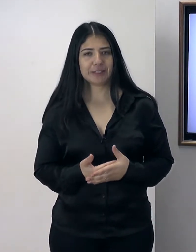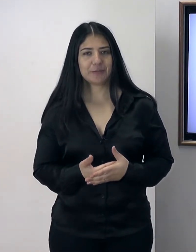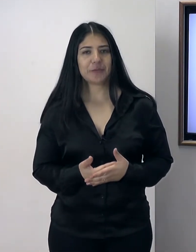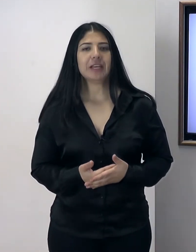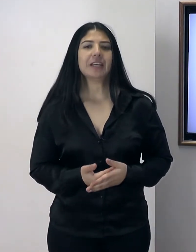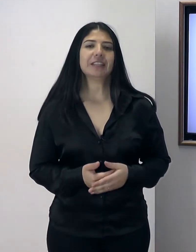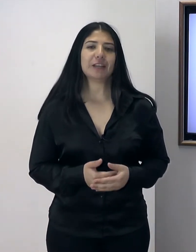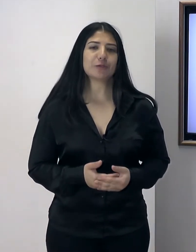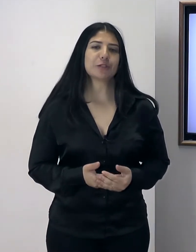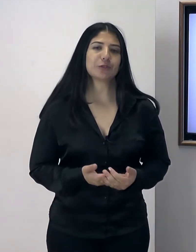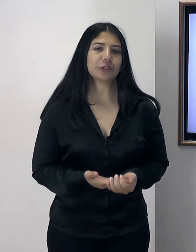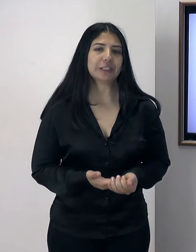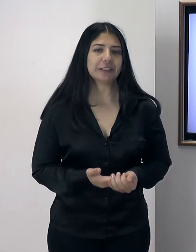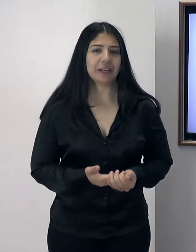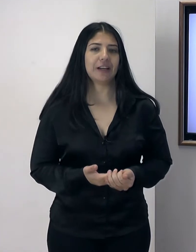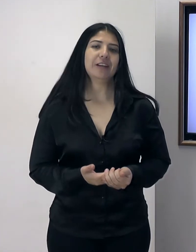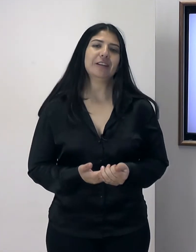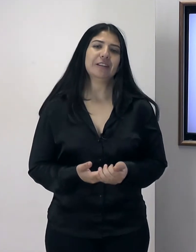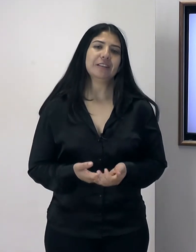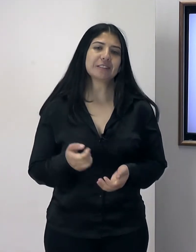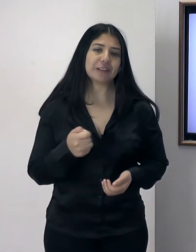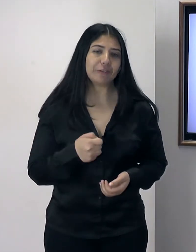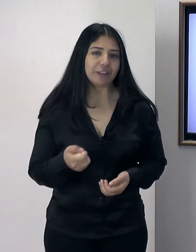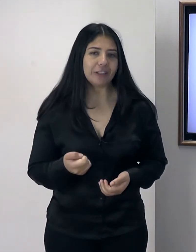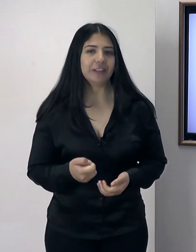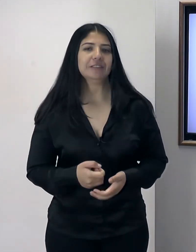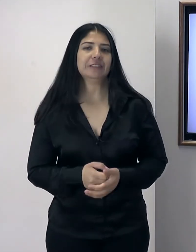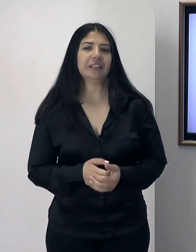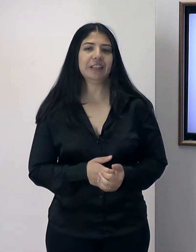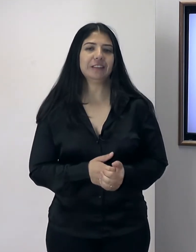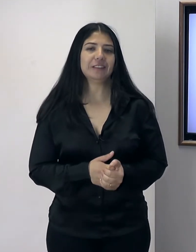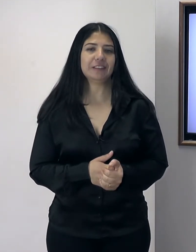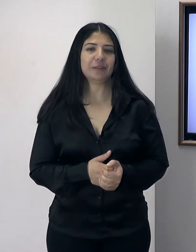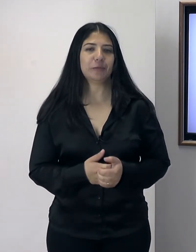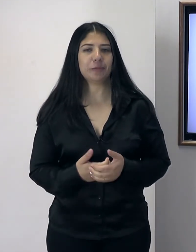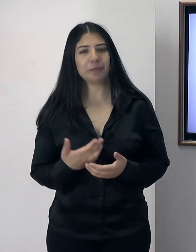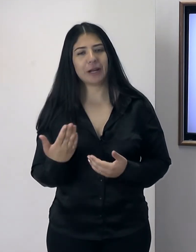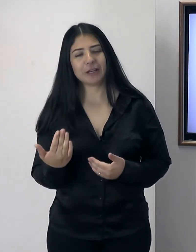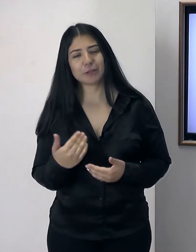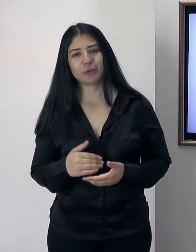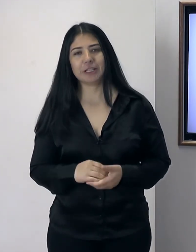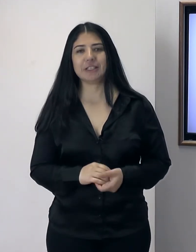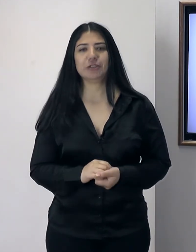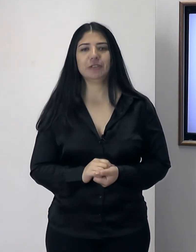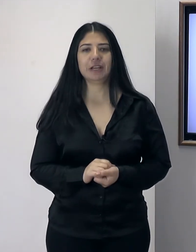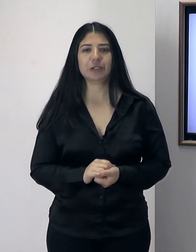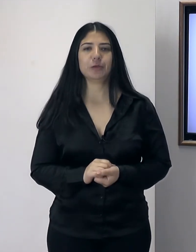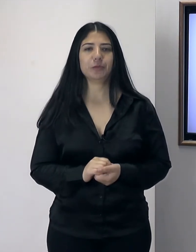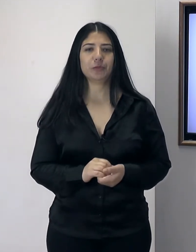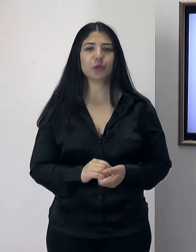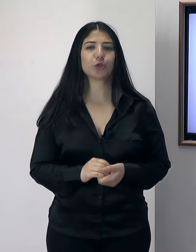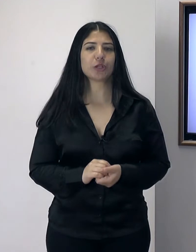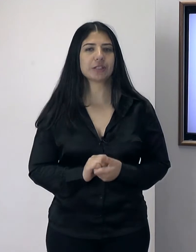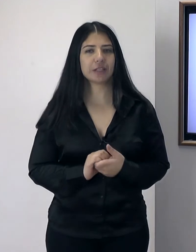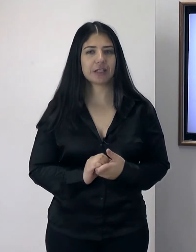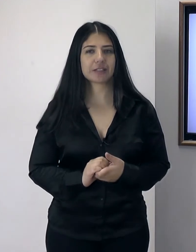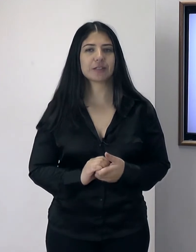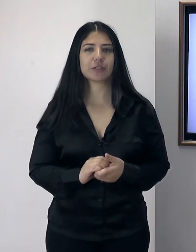e daí vocês vão tentar escrever, né, para responder essa atividade. Os dois sinais que são